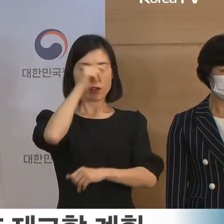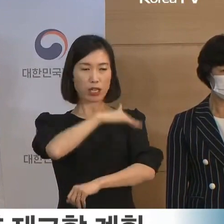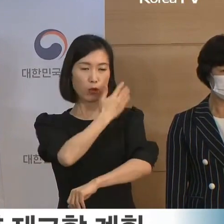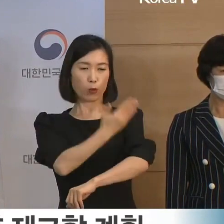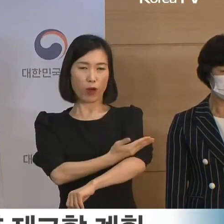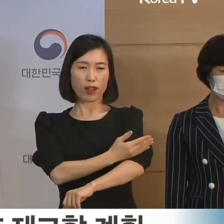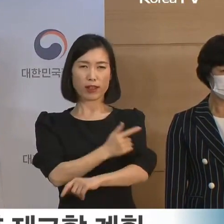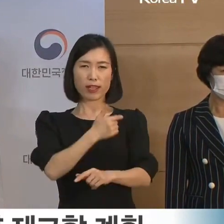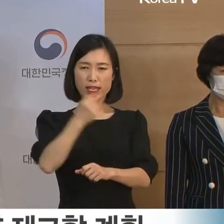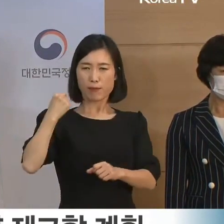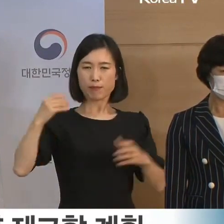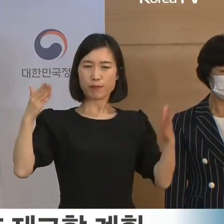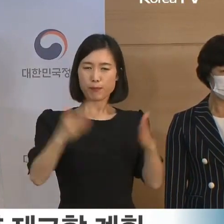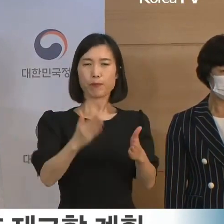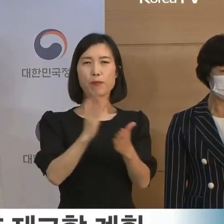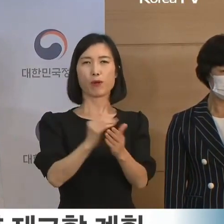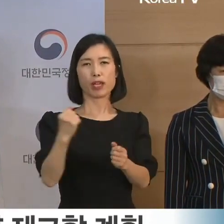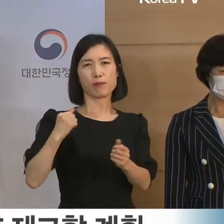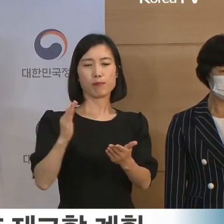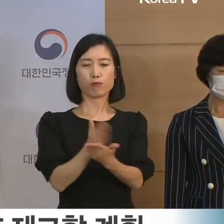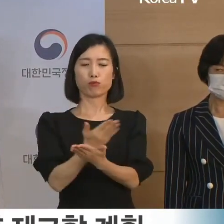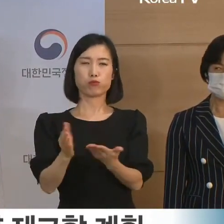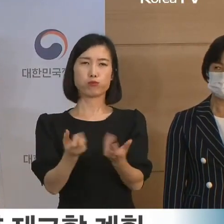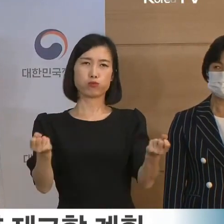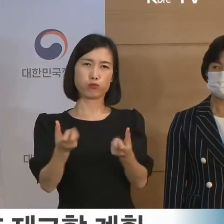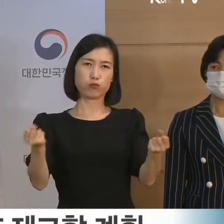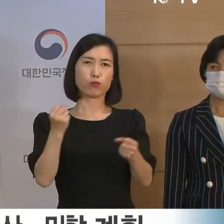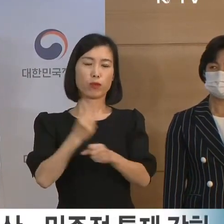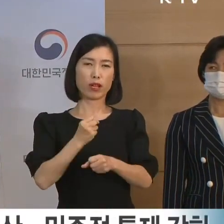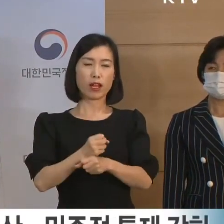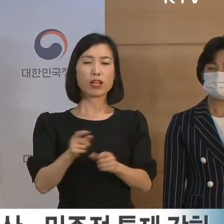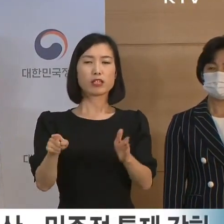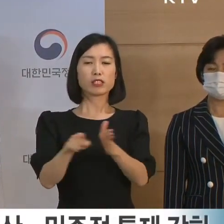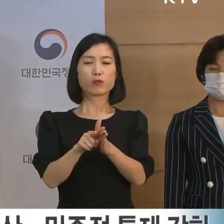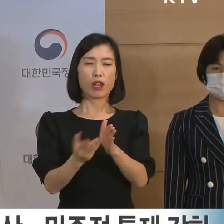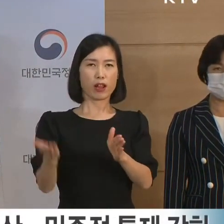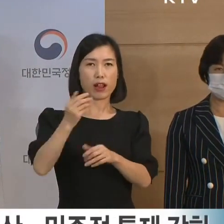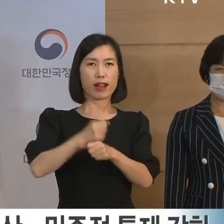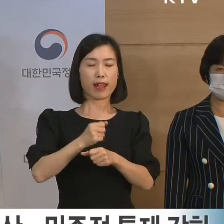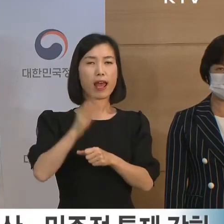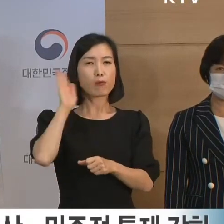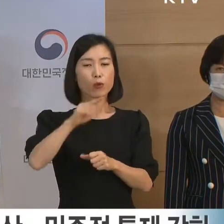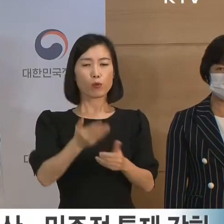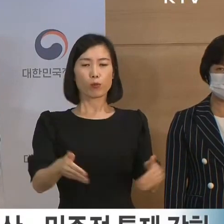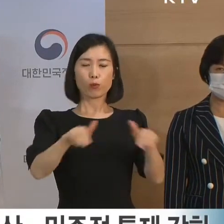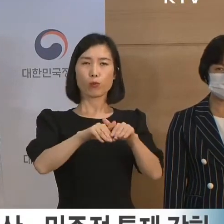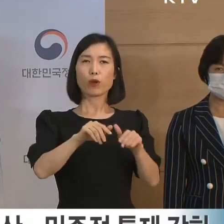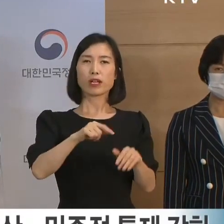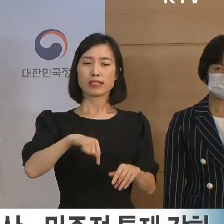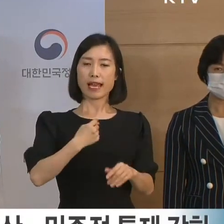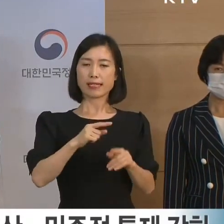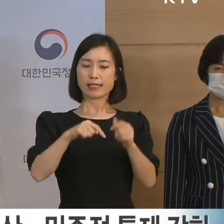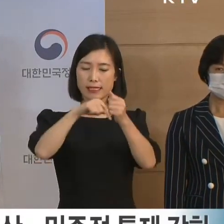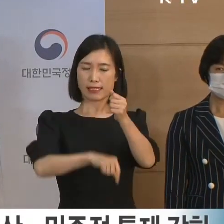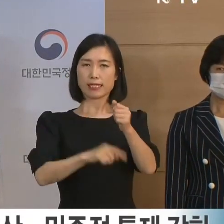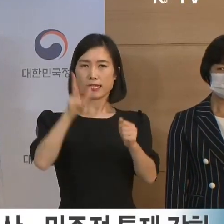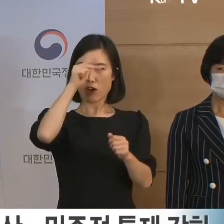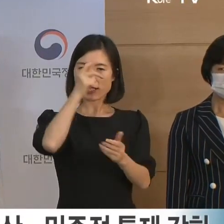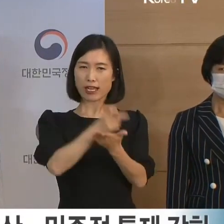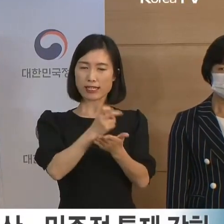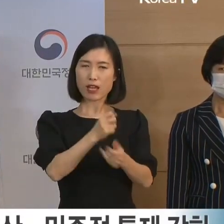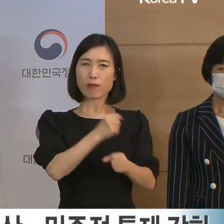민주적 통제를 강화하겠습니다. 국가수사본부 신설, 자치경찰제 도입,